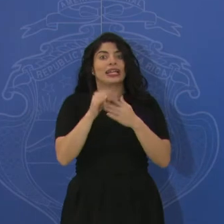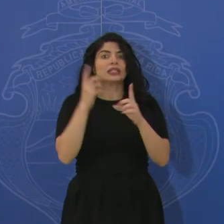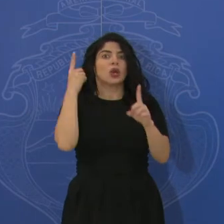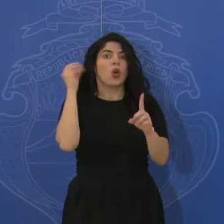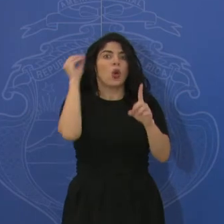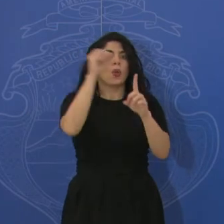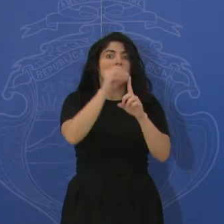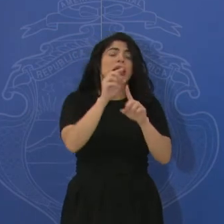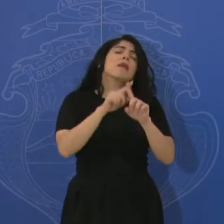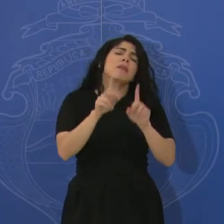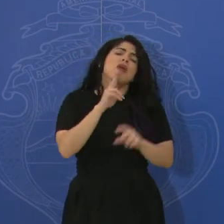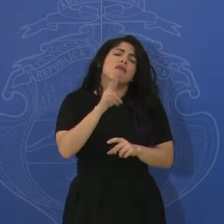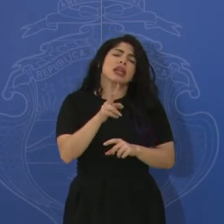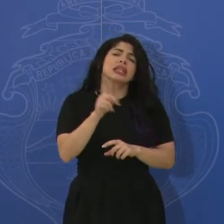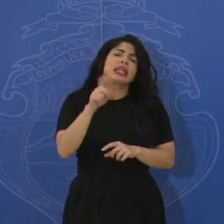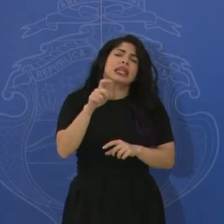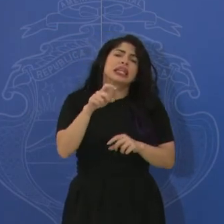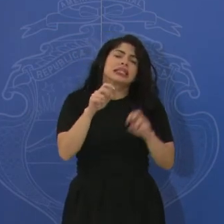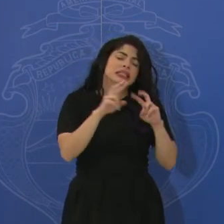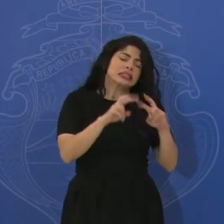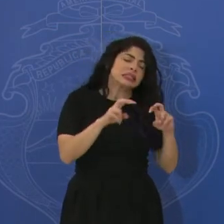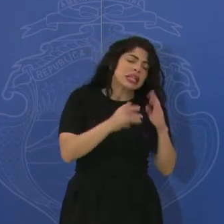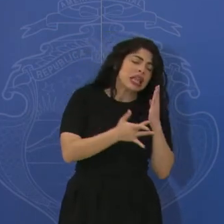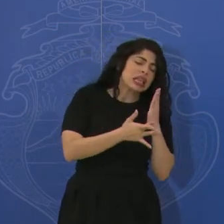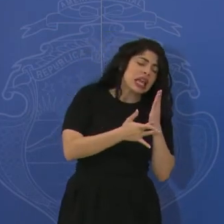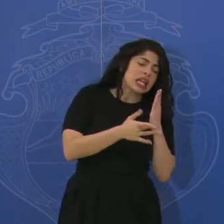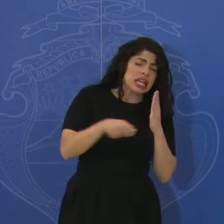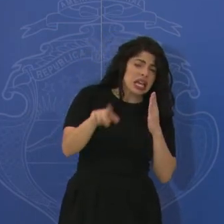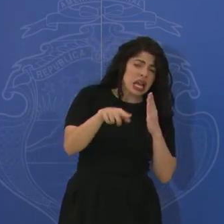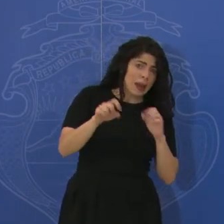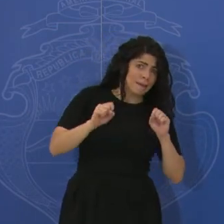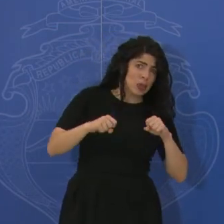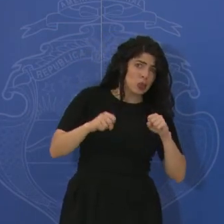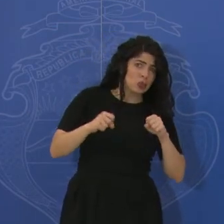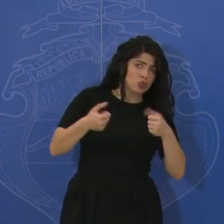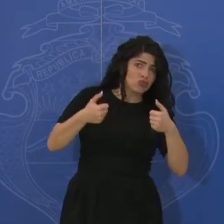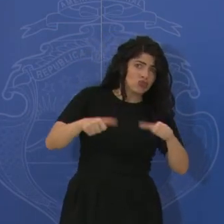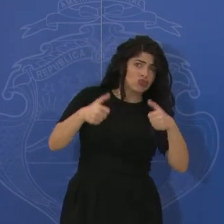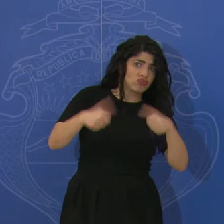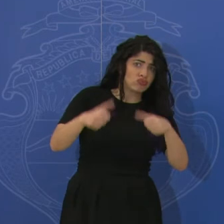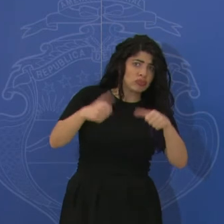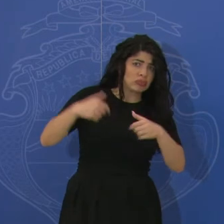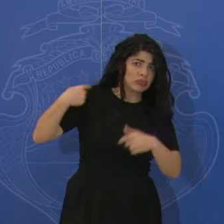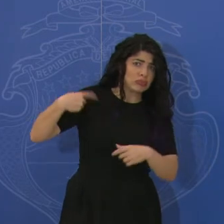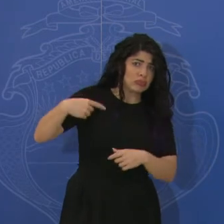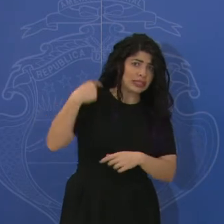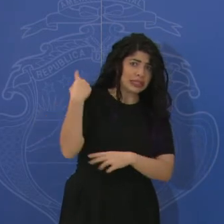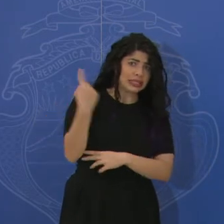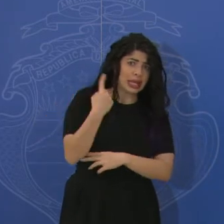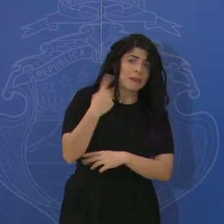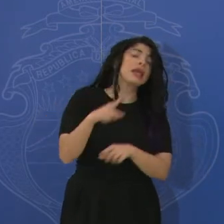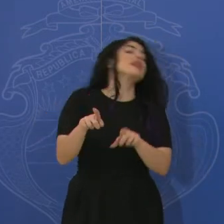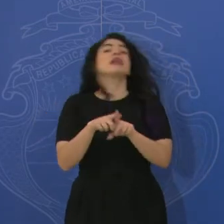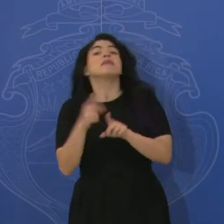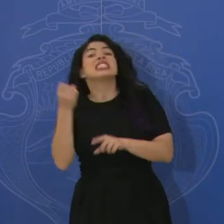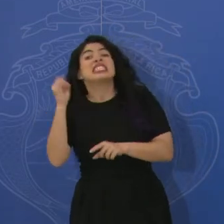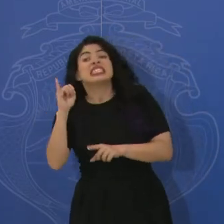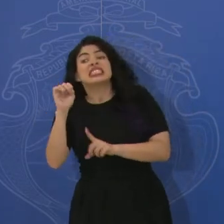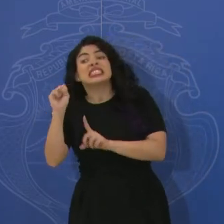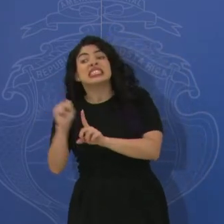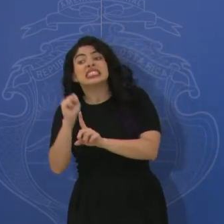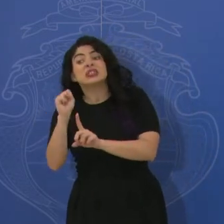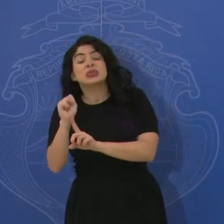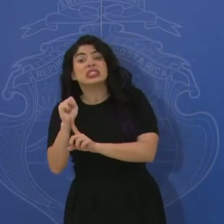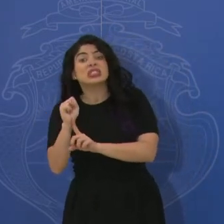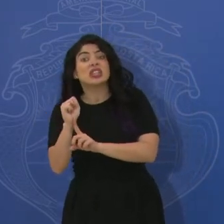obstante, es verdad que se tiene que revisar técnicamente la viabilidad del consenso en todos los espacios y también en aquellos casos en los que no